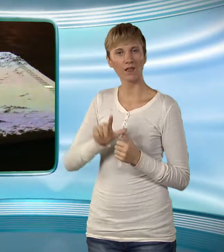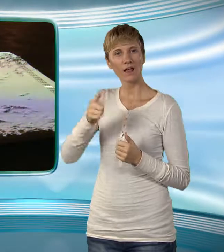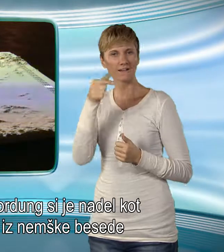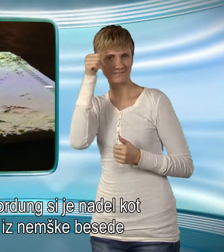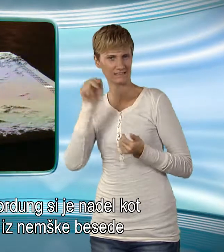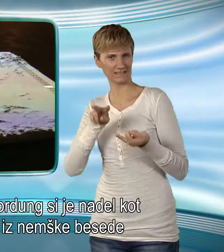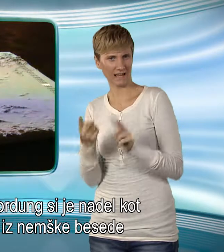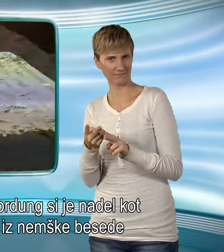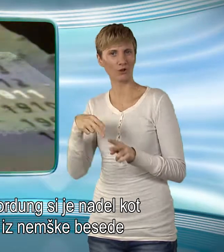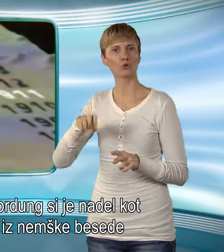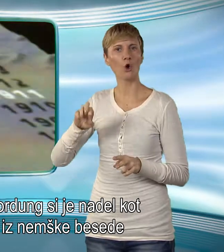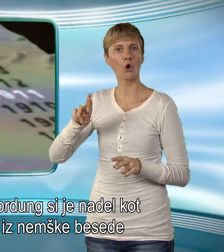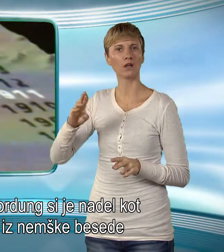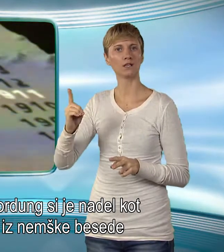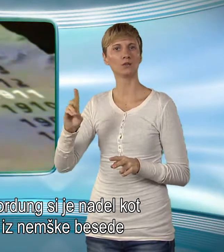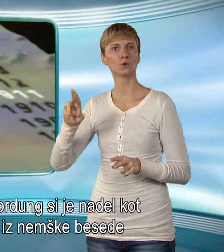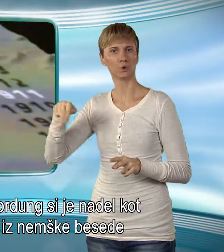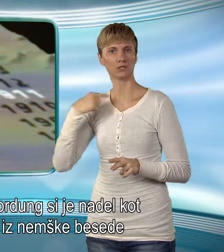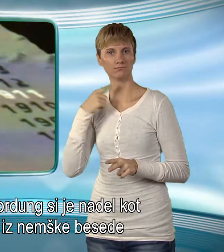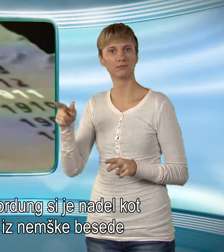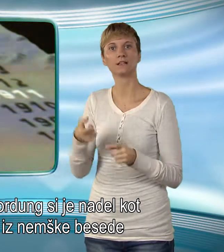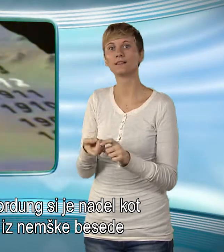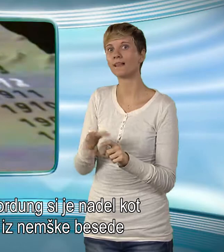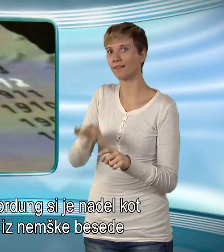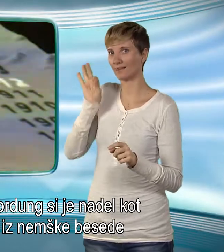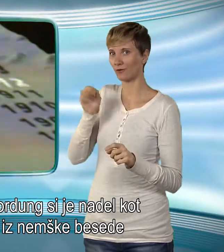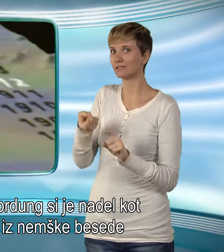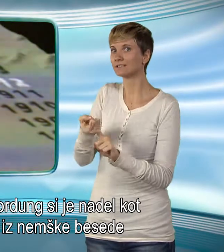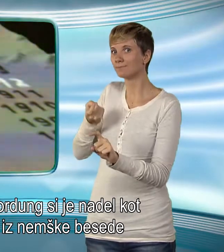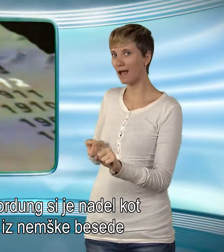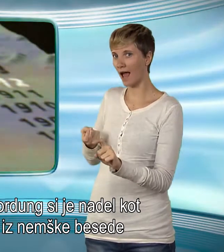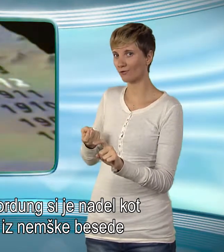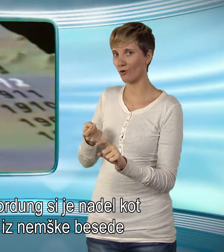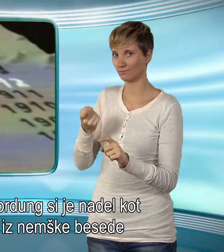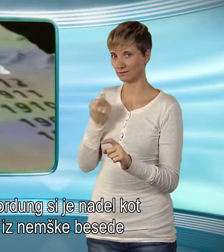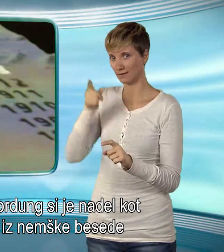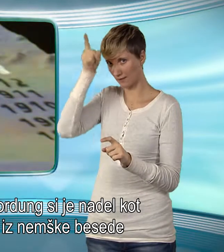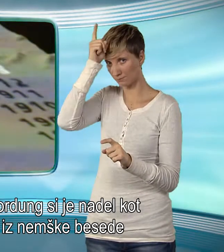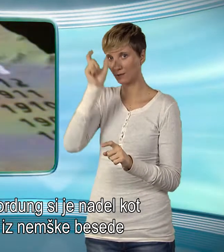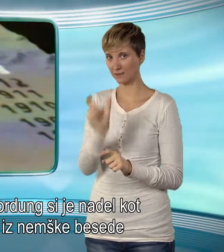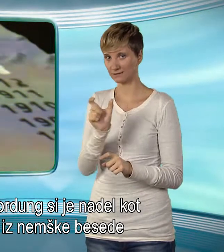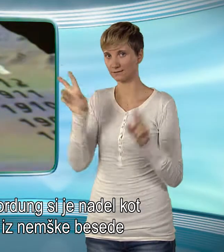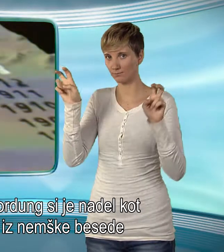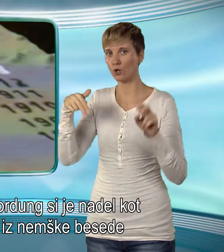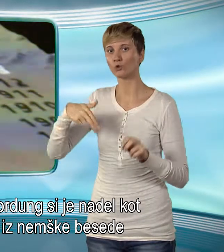Vzdevek Nordung si je nadev kot izpeljanko iz nemške besede No, Ordung, kar pomeni